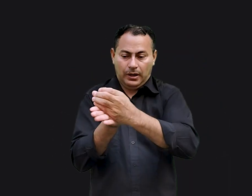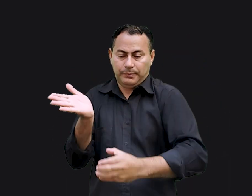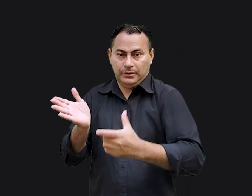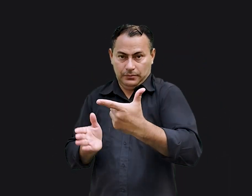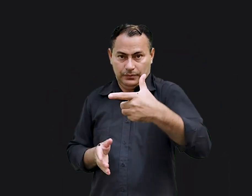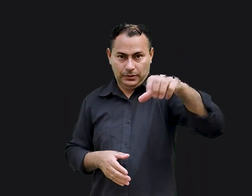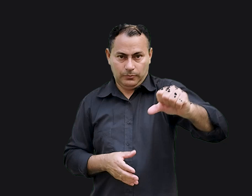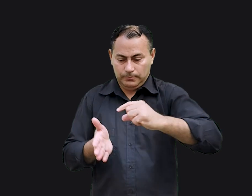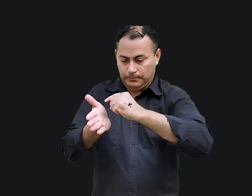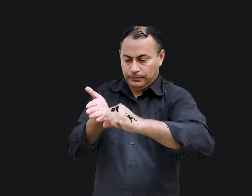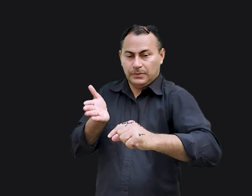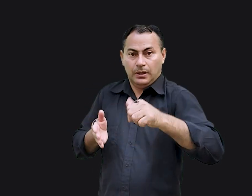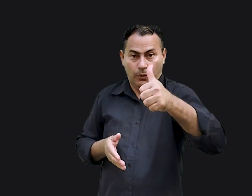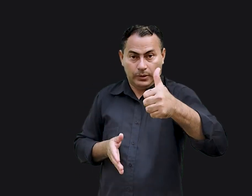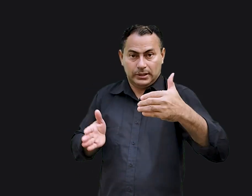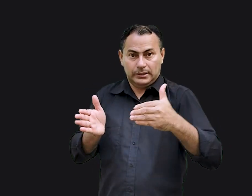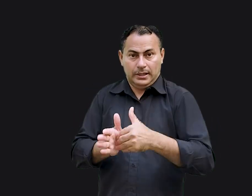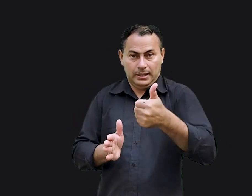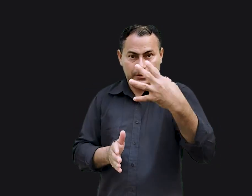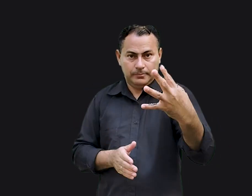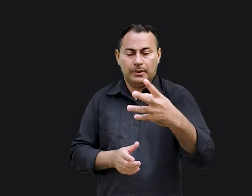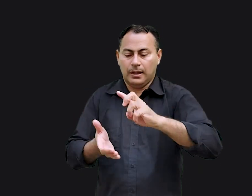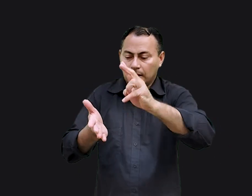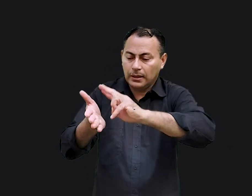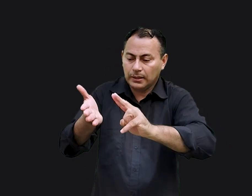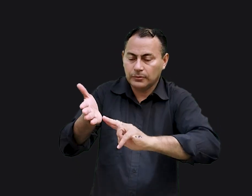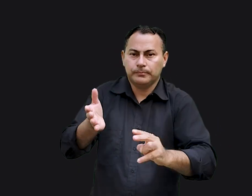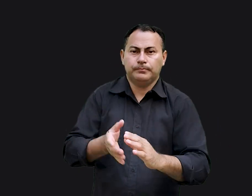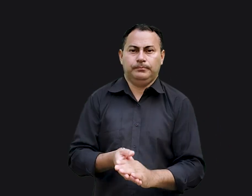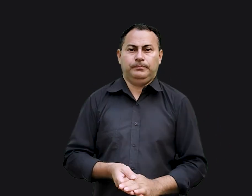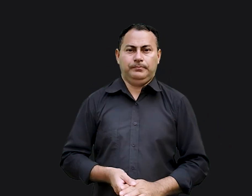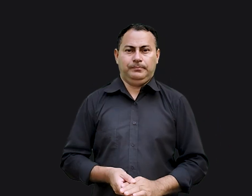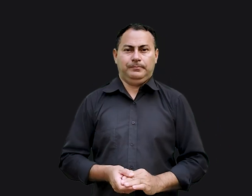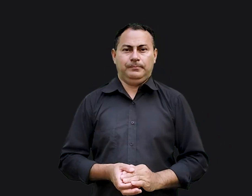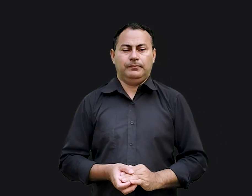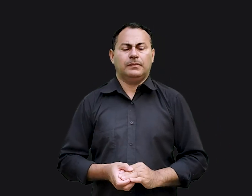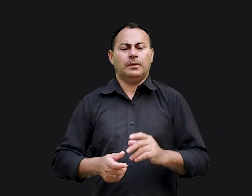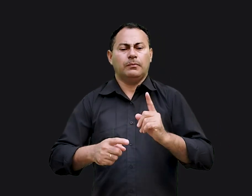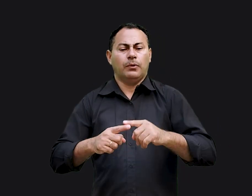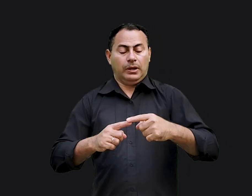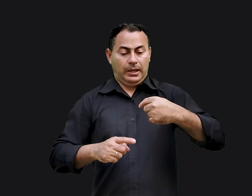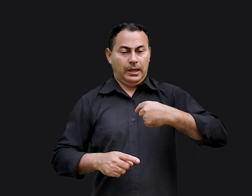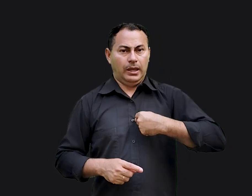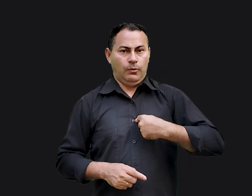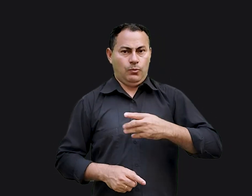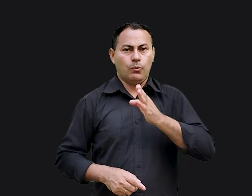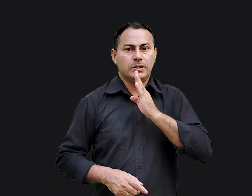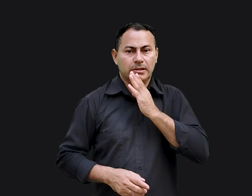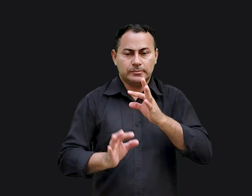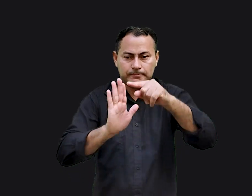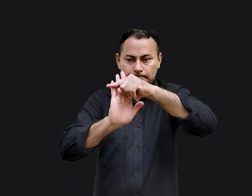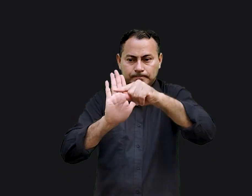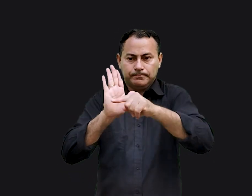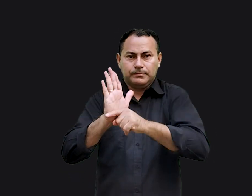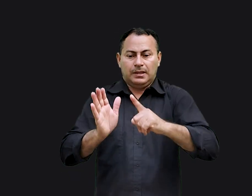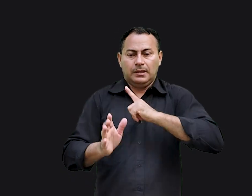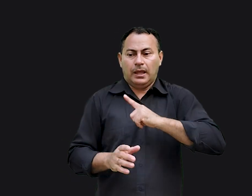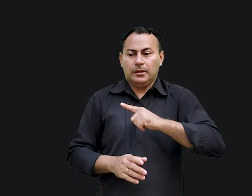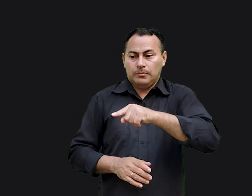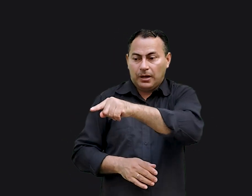No capítulo 29 versículos de 11 a 14 lemos assim Porque sou eu que conheço os planos que